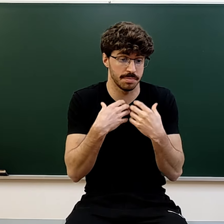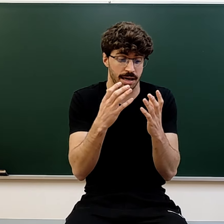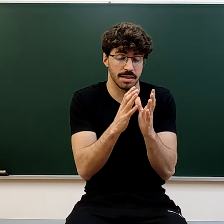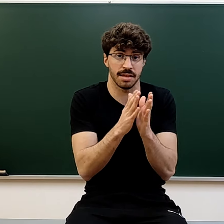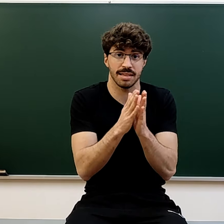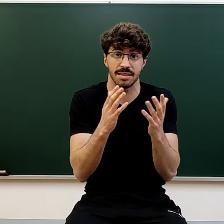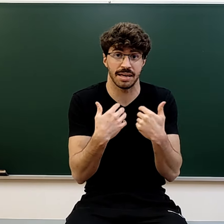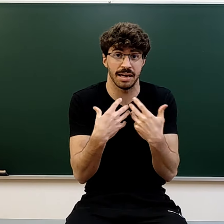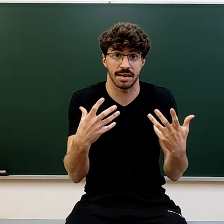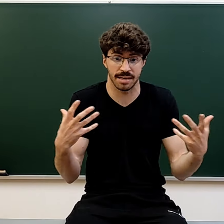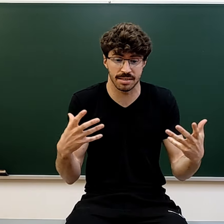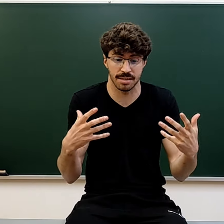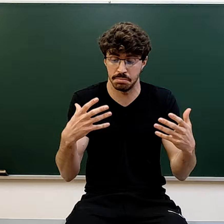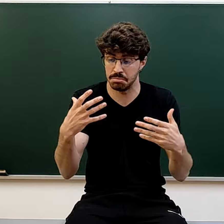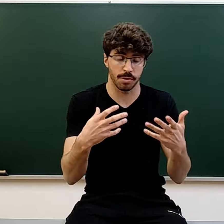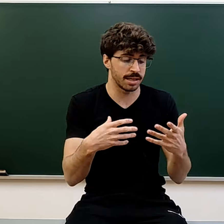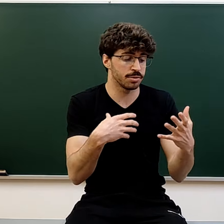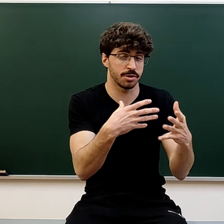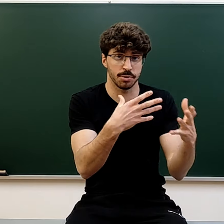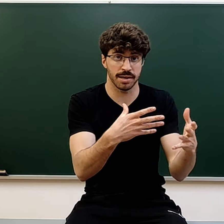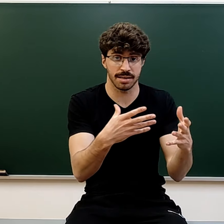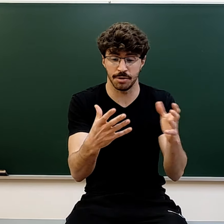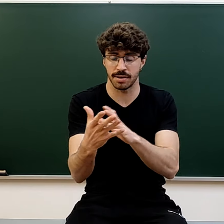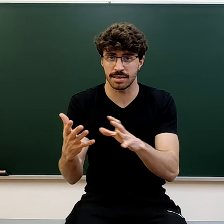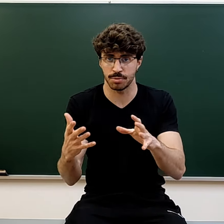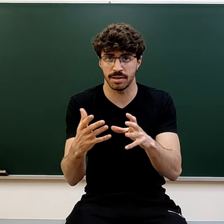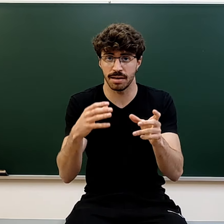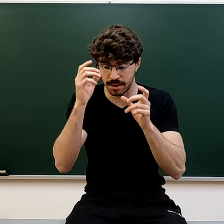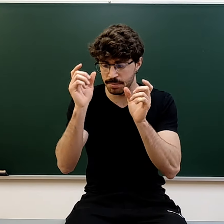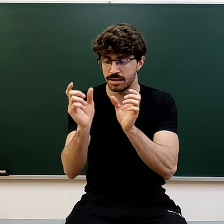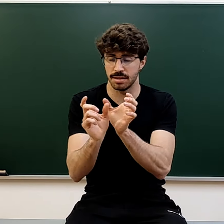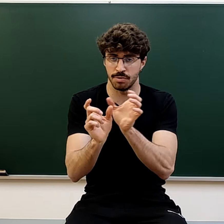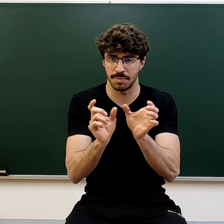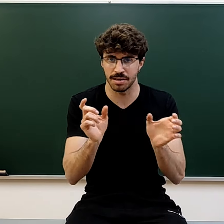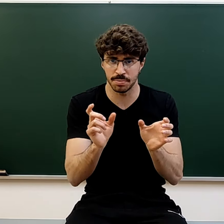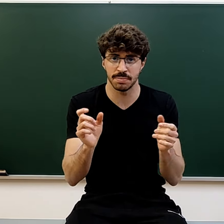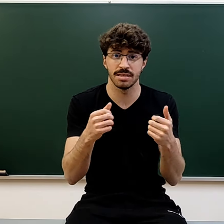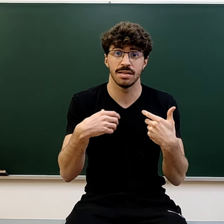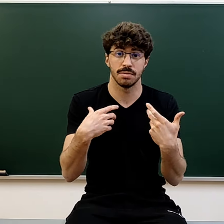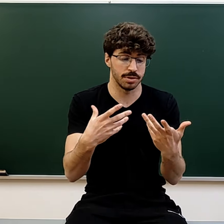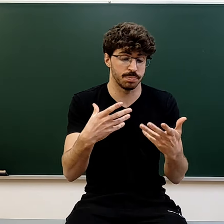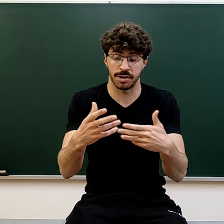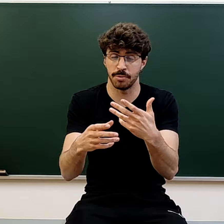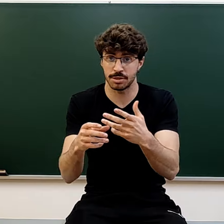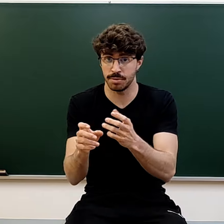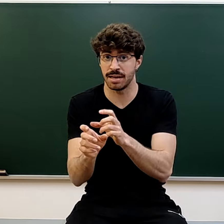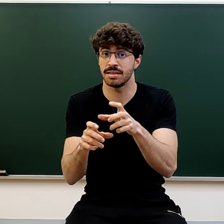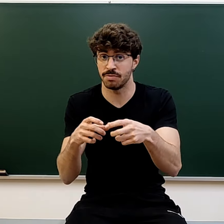la identidad de quien cree que es él, por lo tanto, si yo soy un crack y un crack estudia, evidentemente de forma óptima, pues porque no voy a estudiar de